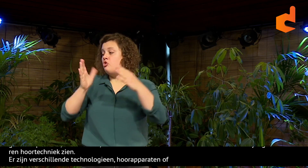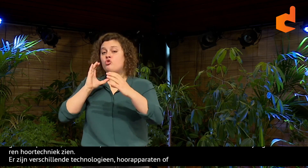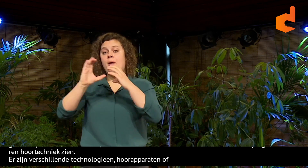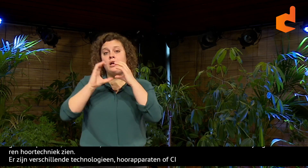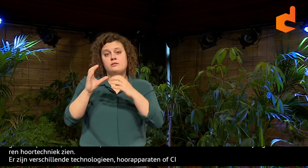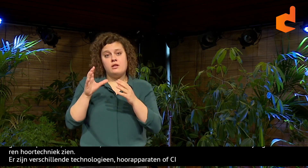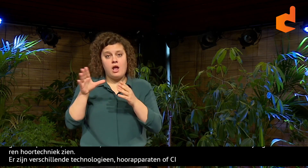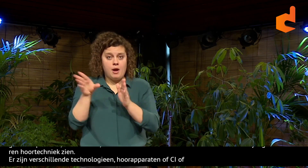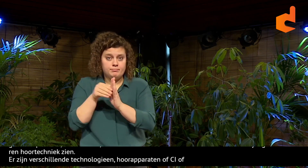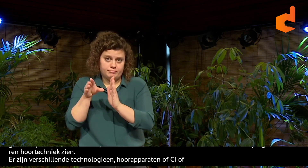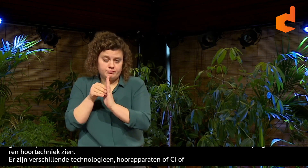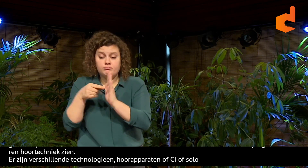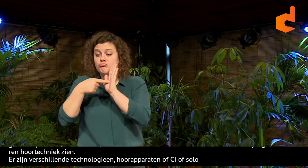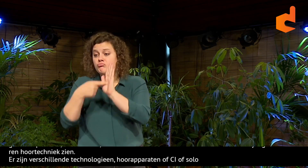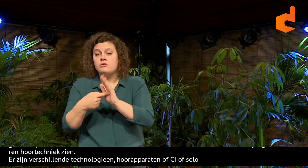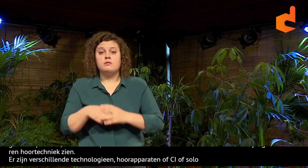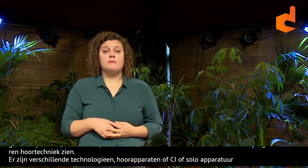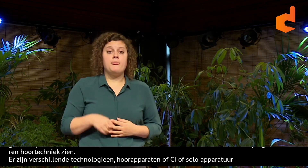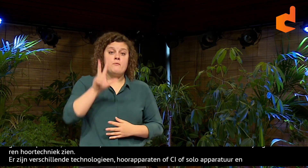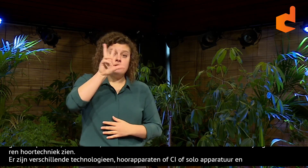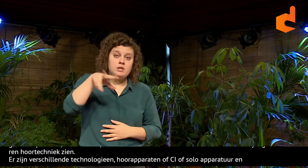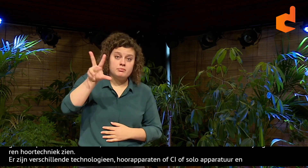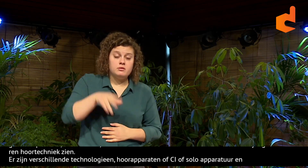soloapparatuur. Gebruiken spraakapps.